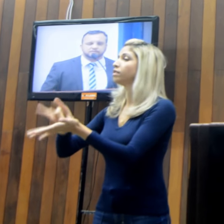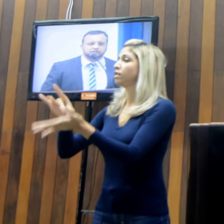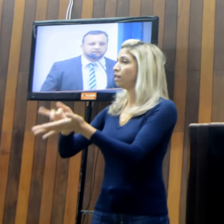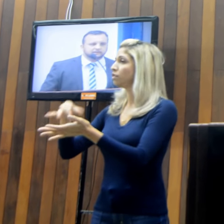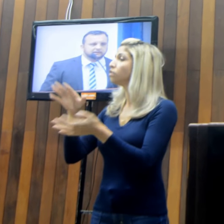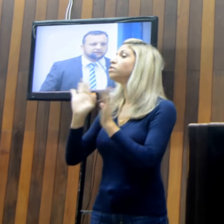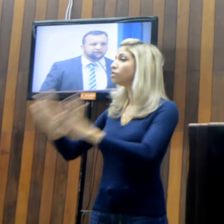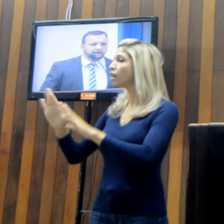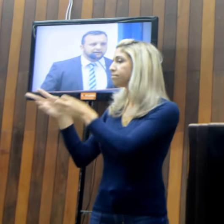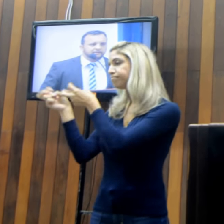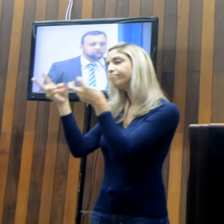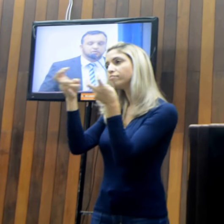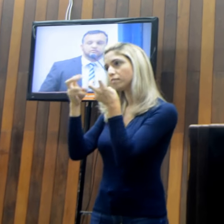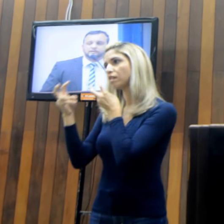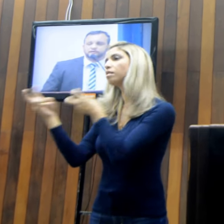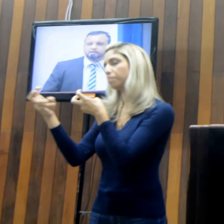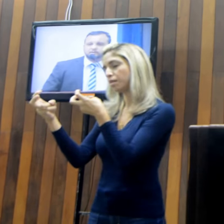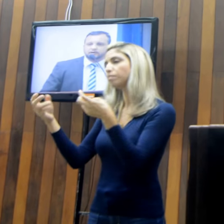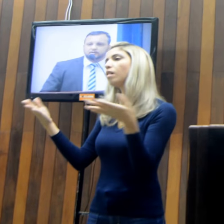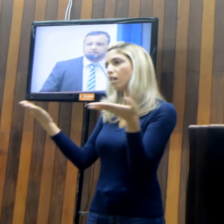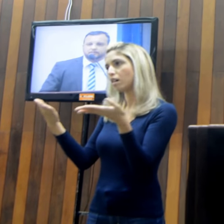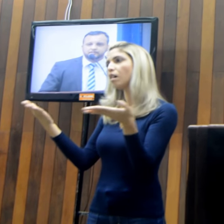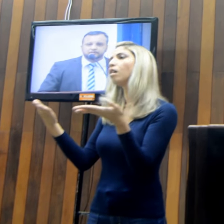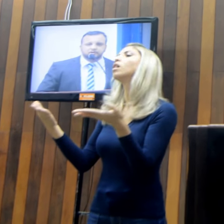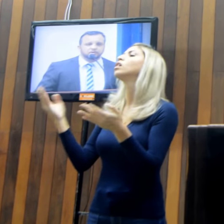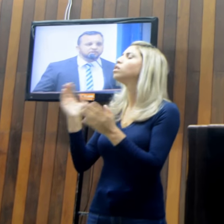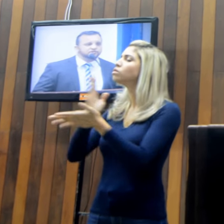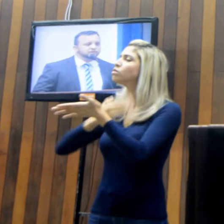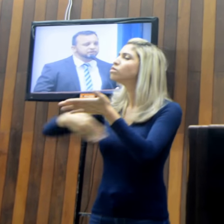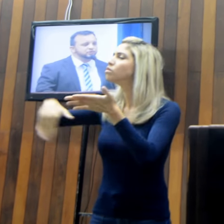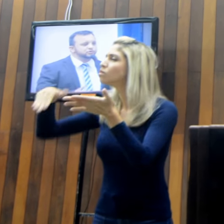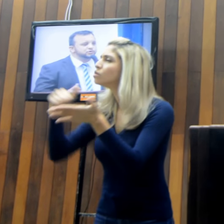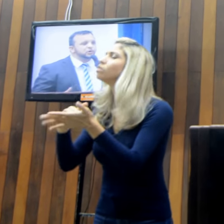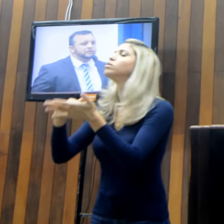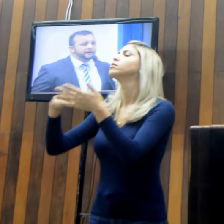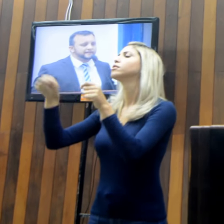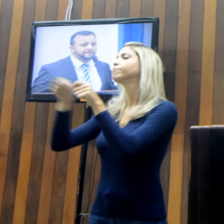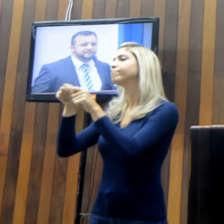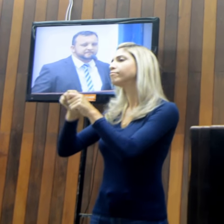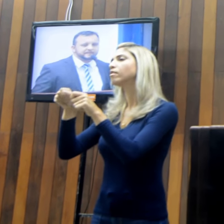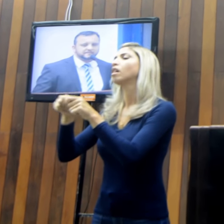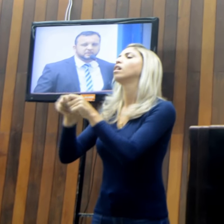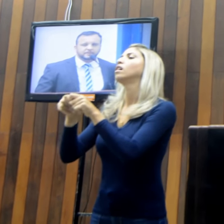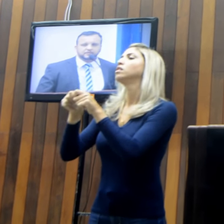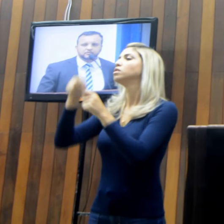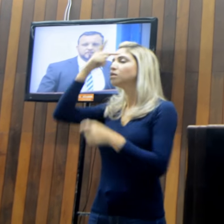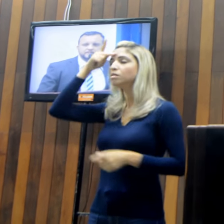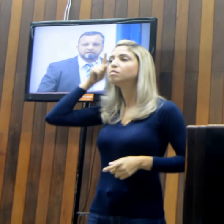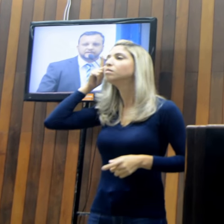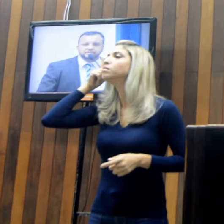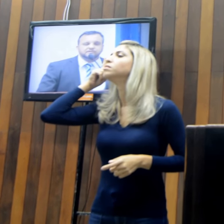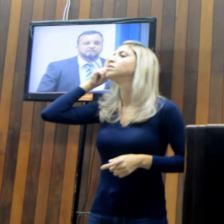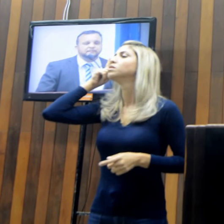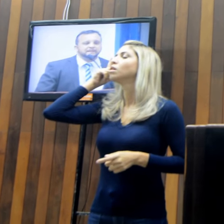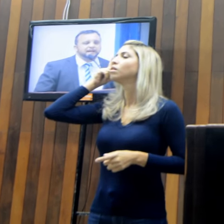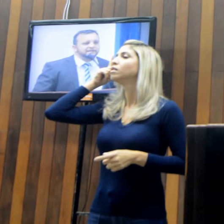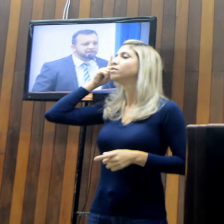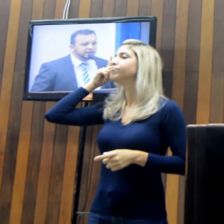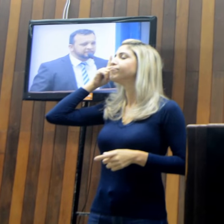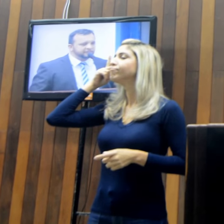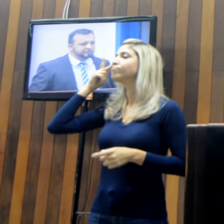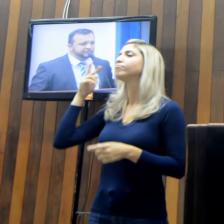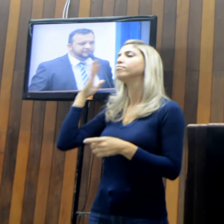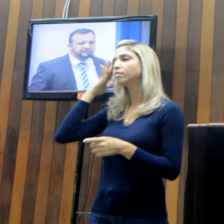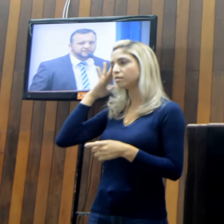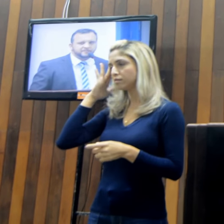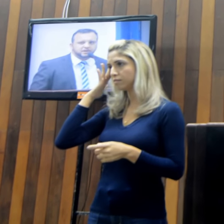vemos no contexto eleitoral que hoje nos toma, nesse momento de instabilidade que